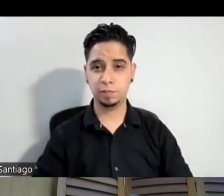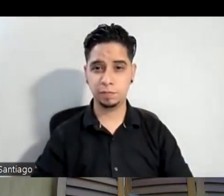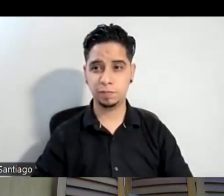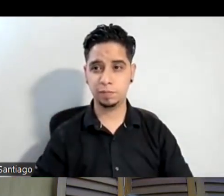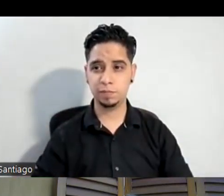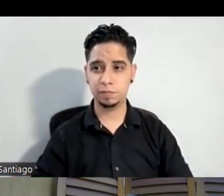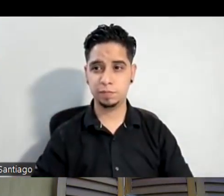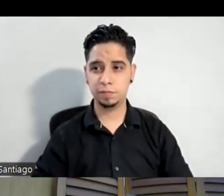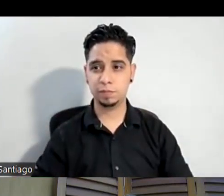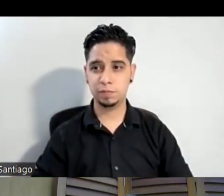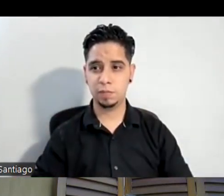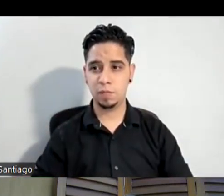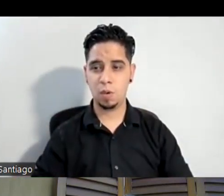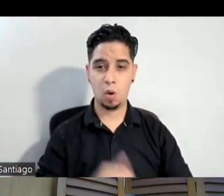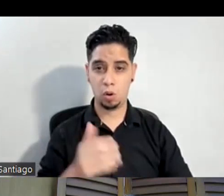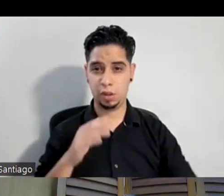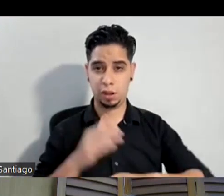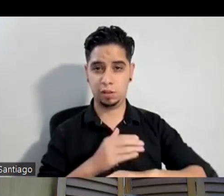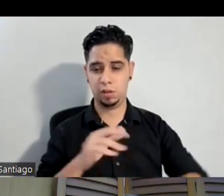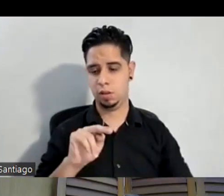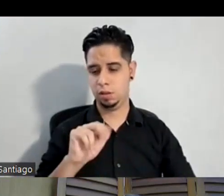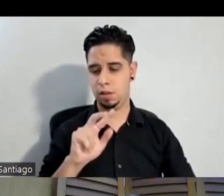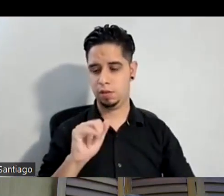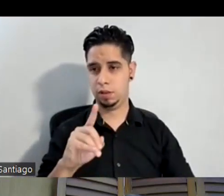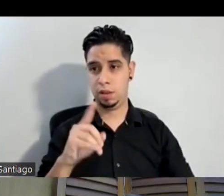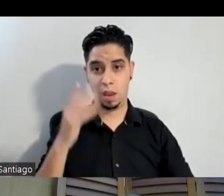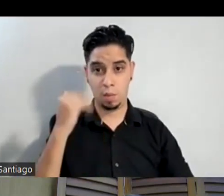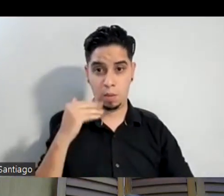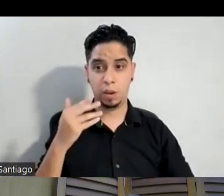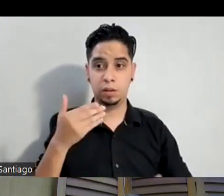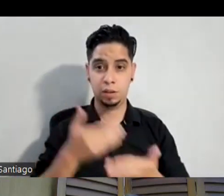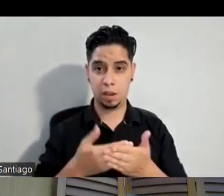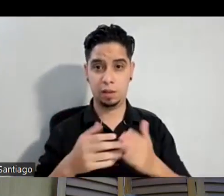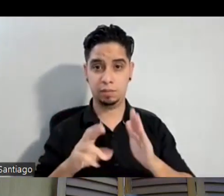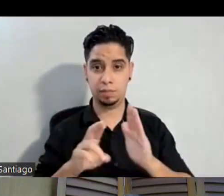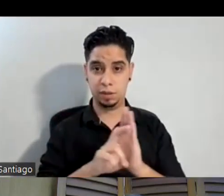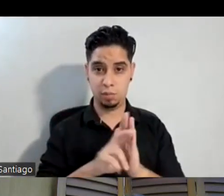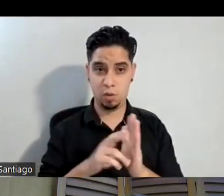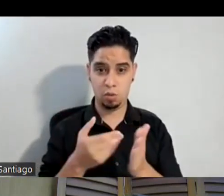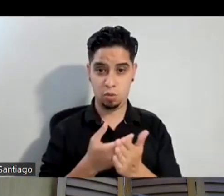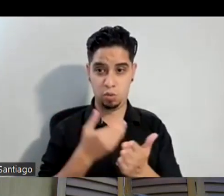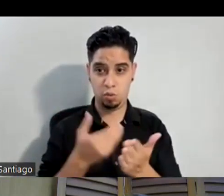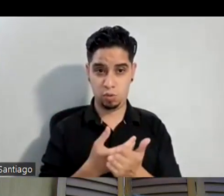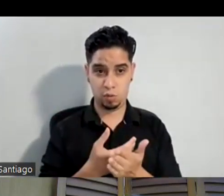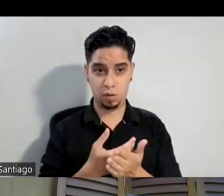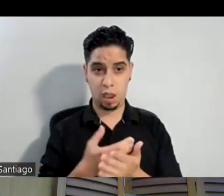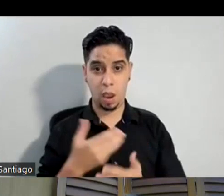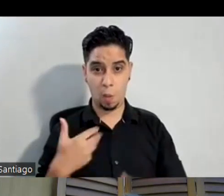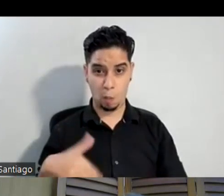titulada otra canción de navidad porque llega hasta los ritmos modernos musicales nuestros por eso es que es